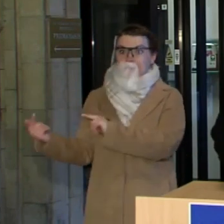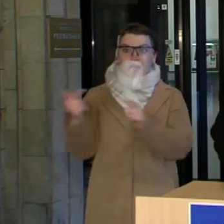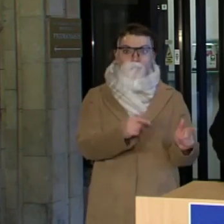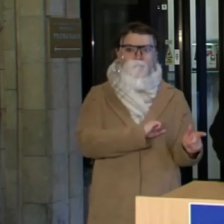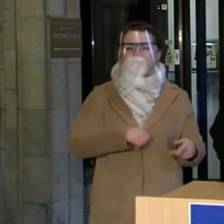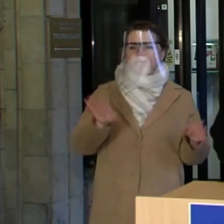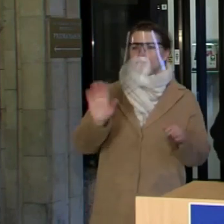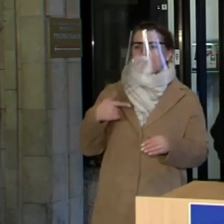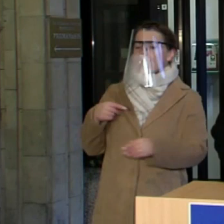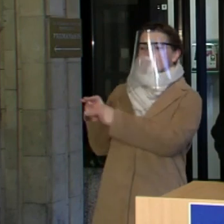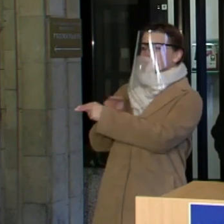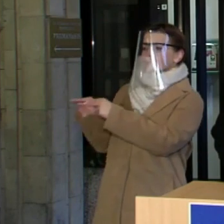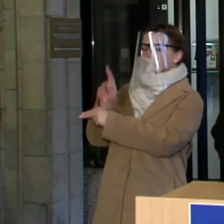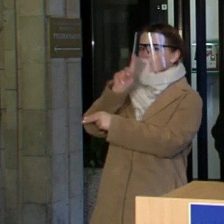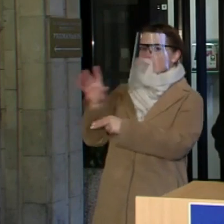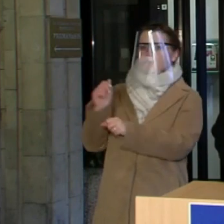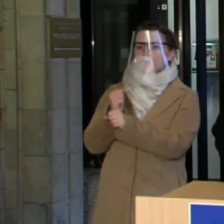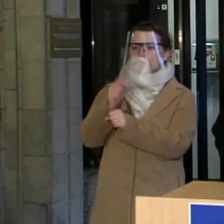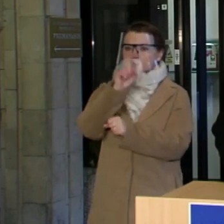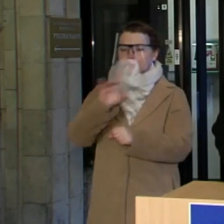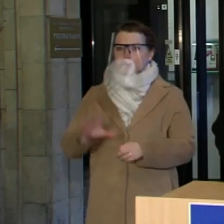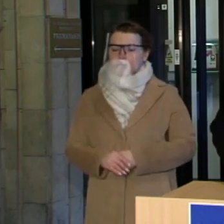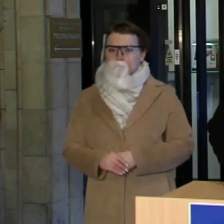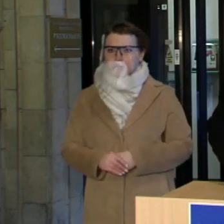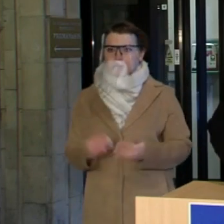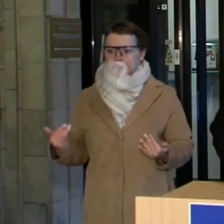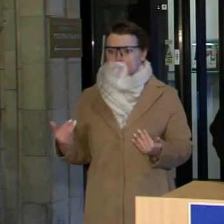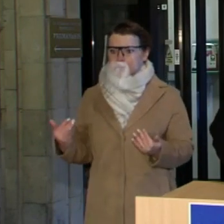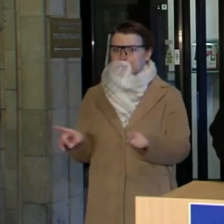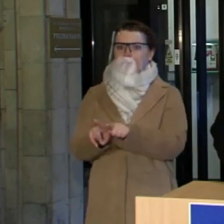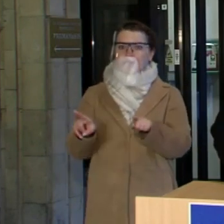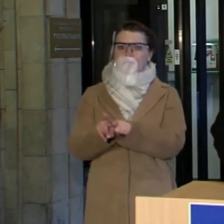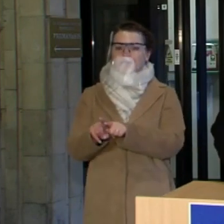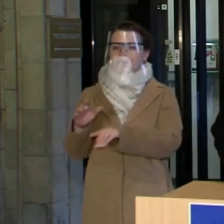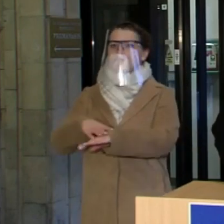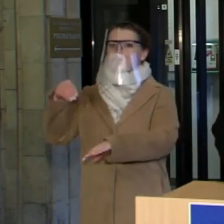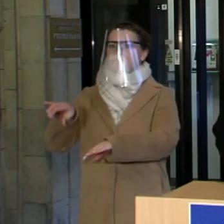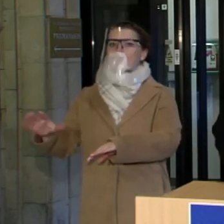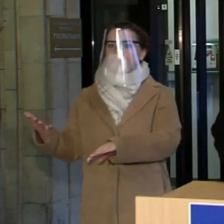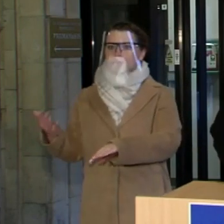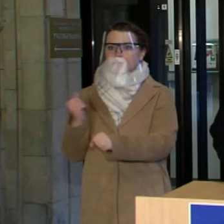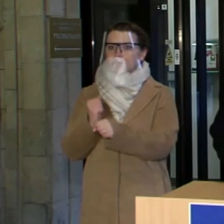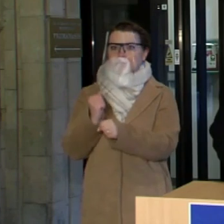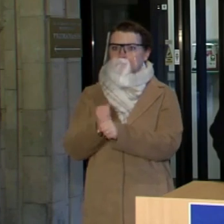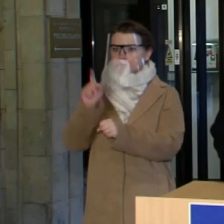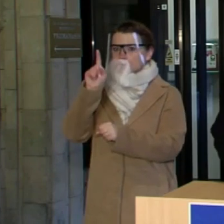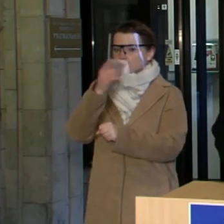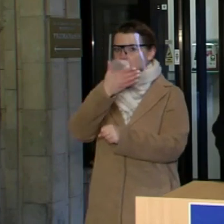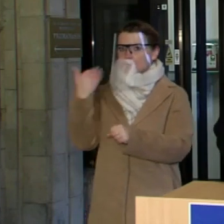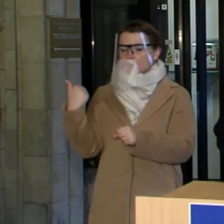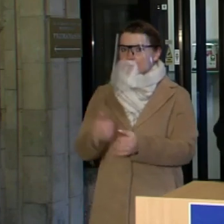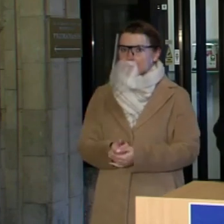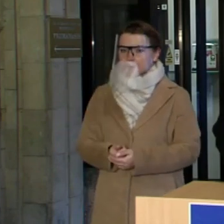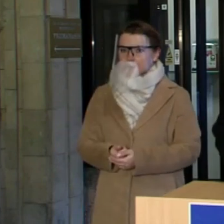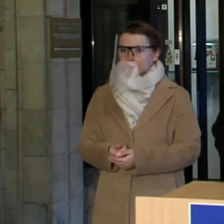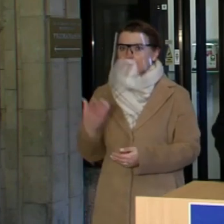pasakytų, kad negydysiu, aš nedirbsiu savo darbo. Tai dabar kažką panašiaus padarė mūsų politikai. Jie nedirbo savo darbo. Jie